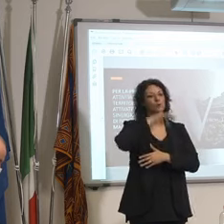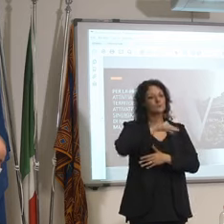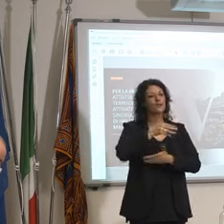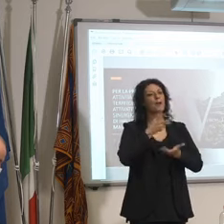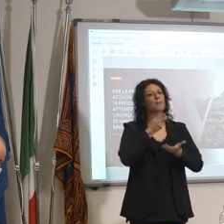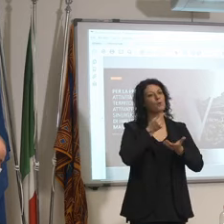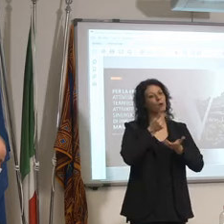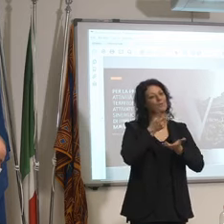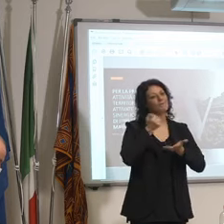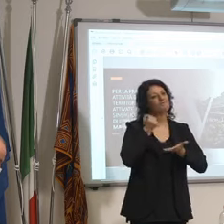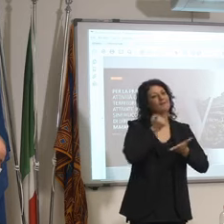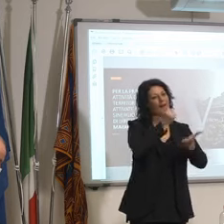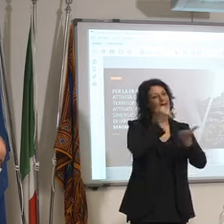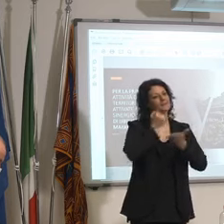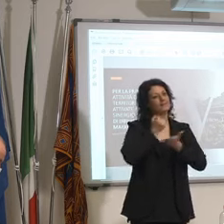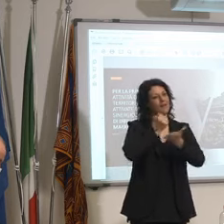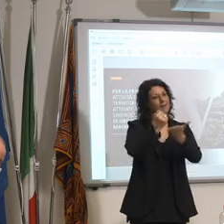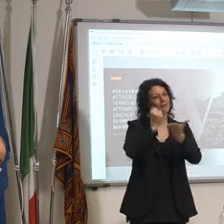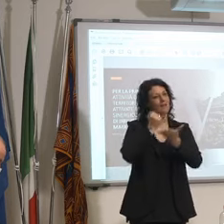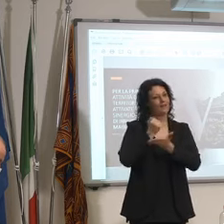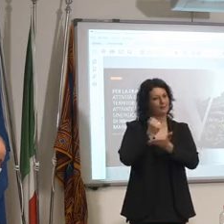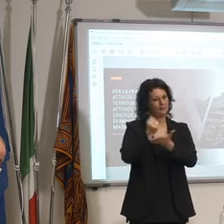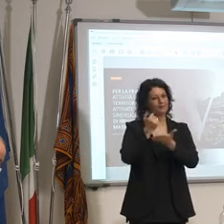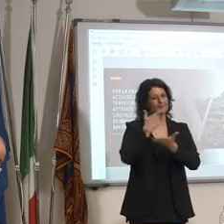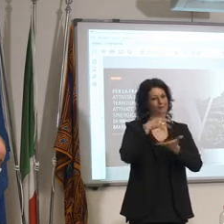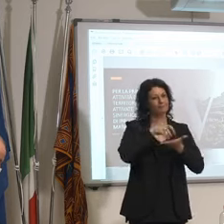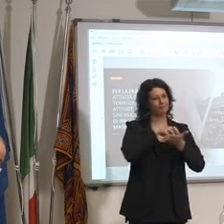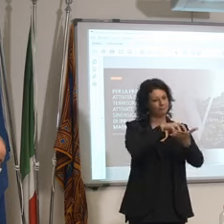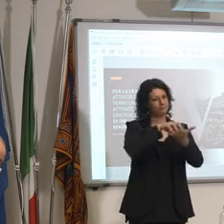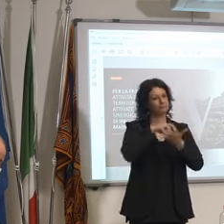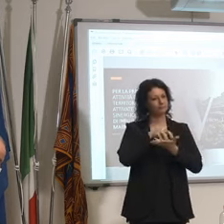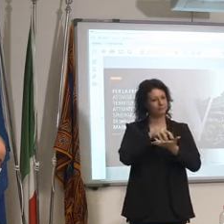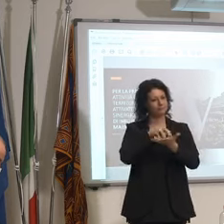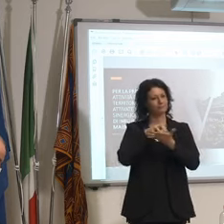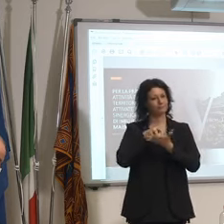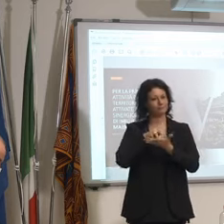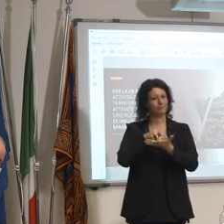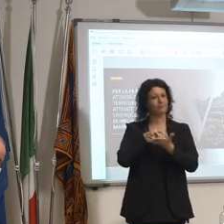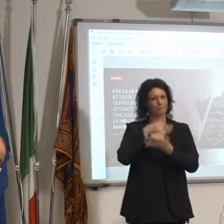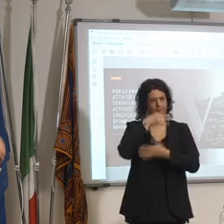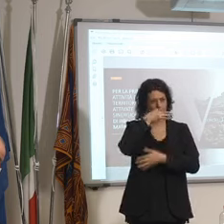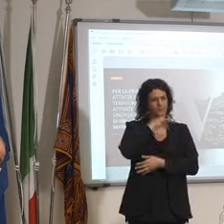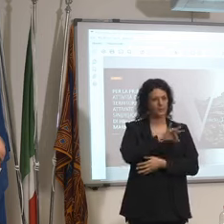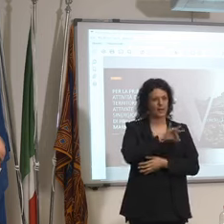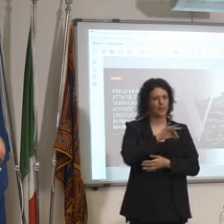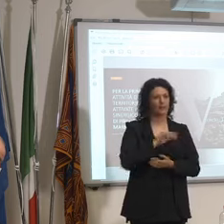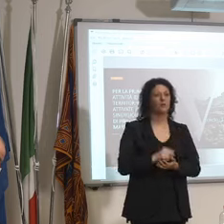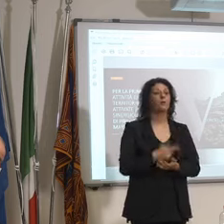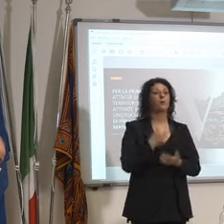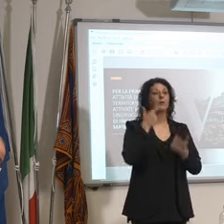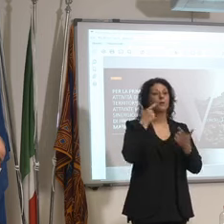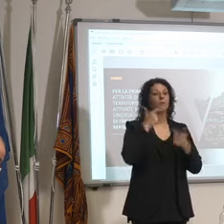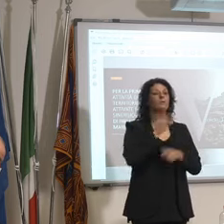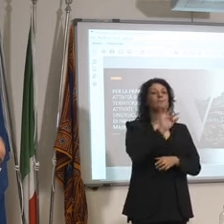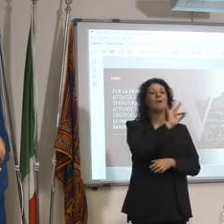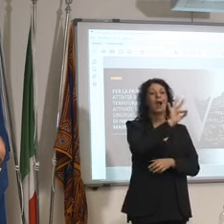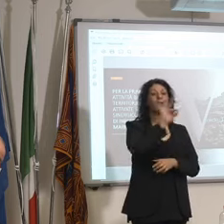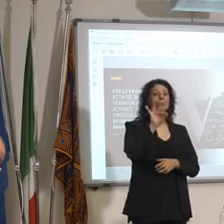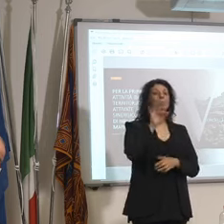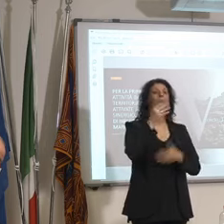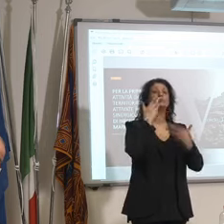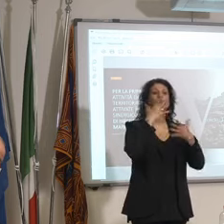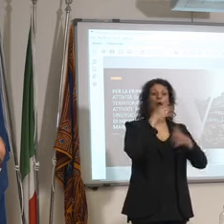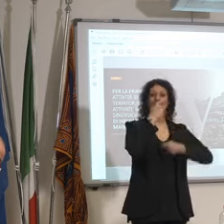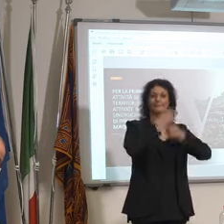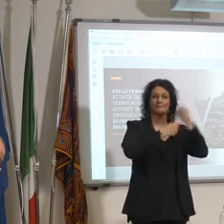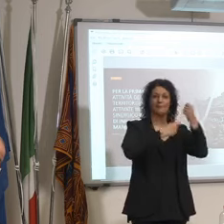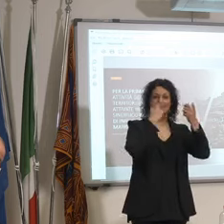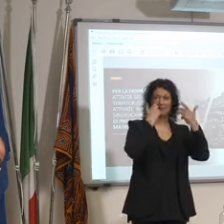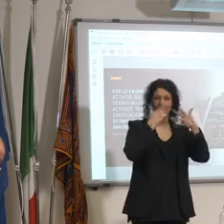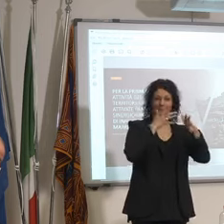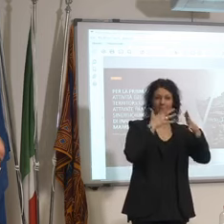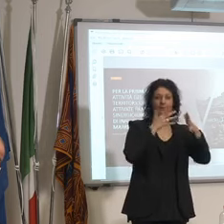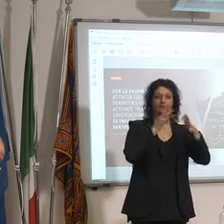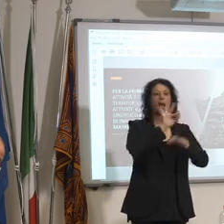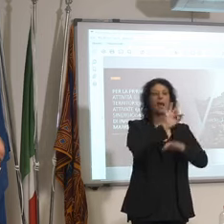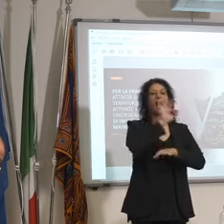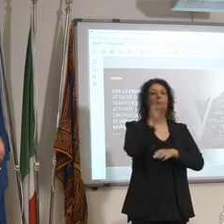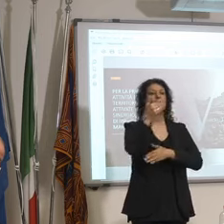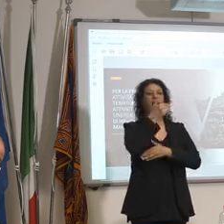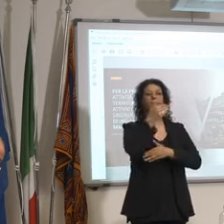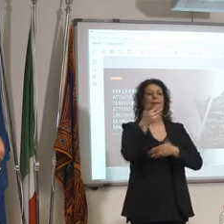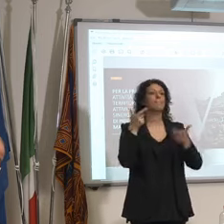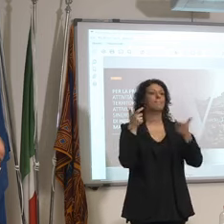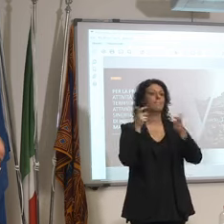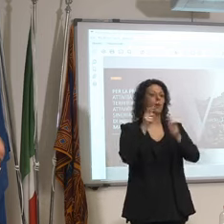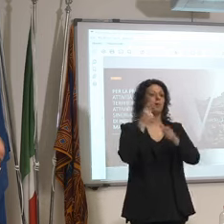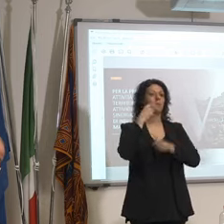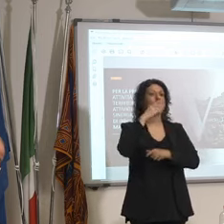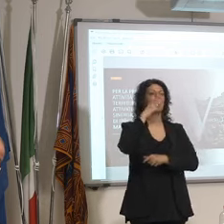investimenti perché alcuni li hanno già fatti e aspettavano diciamo di entrare in graduatoria alcuni si sono fermati per il covid quindi